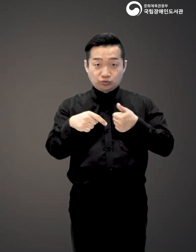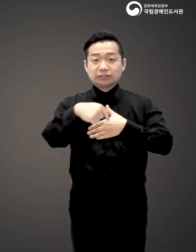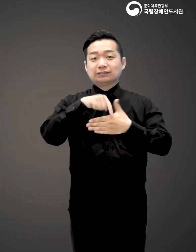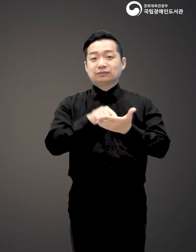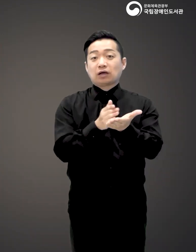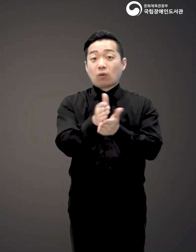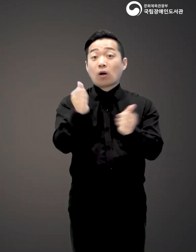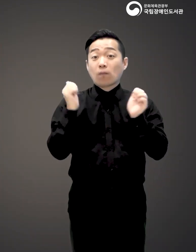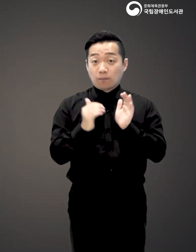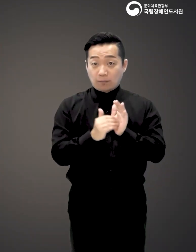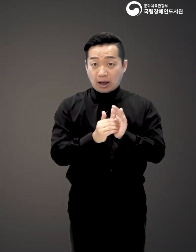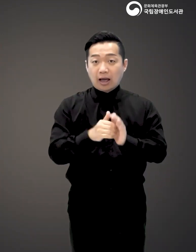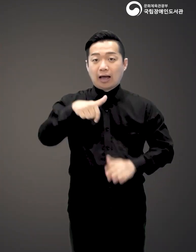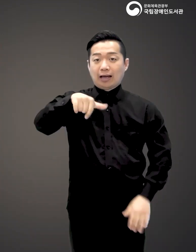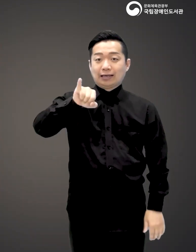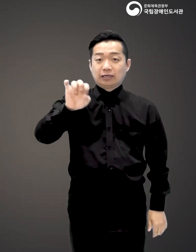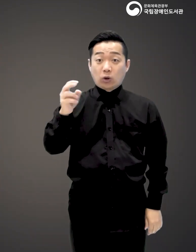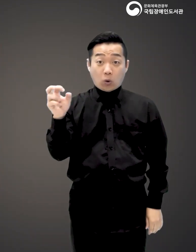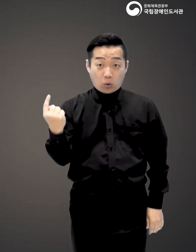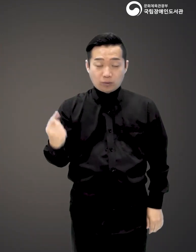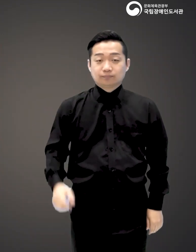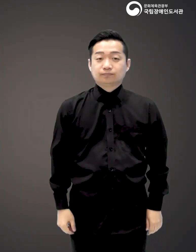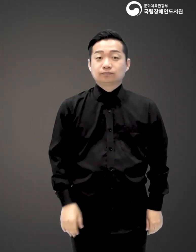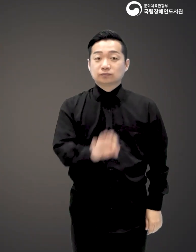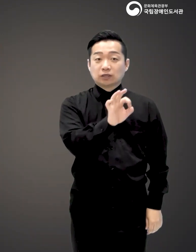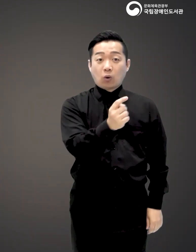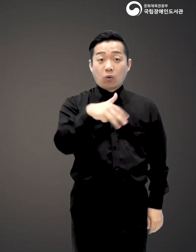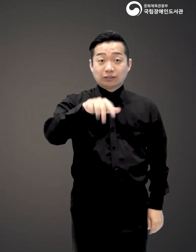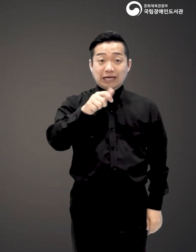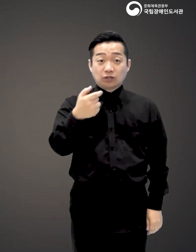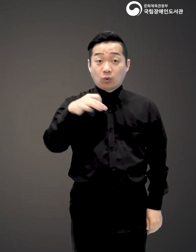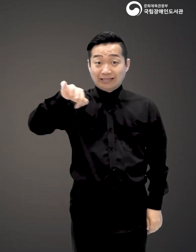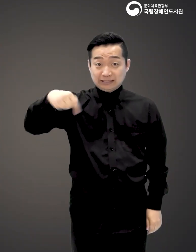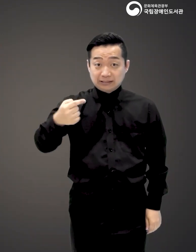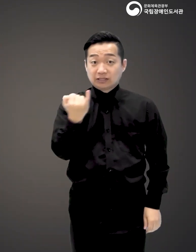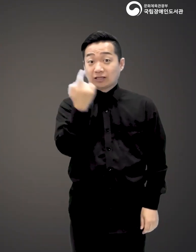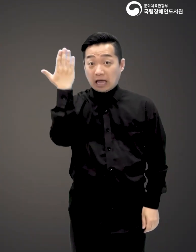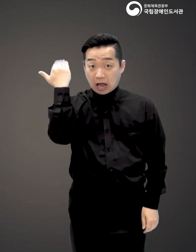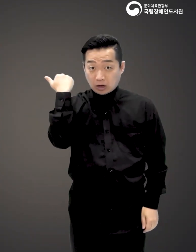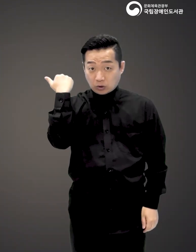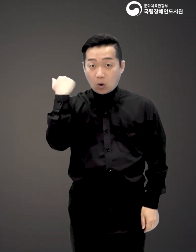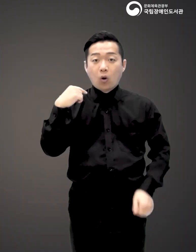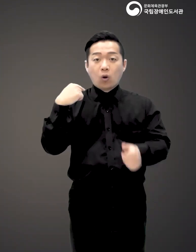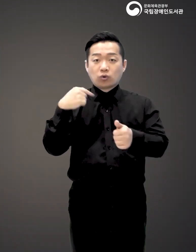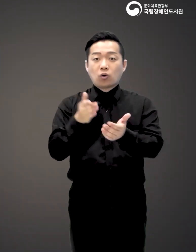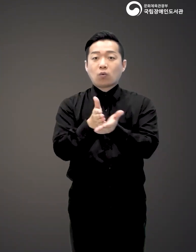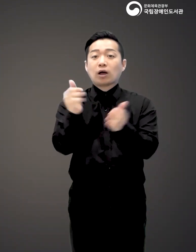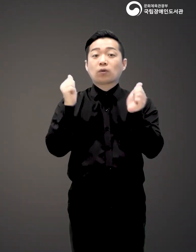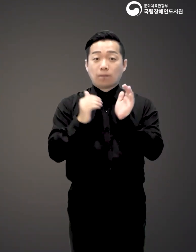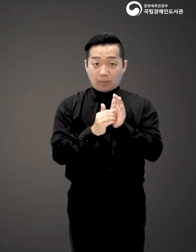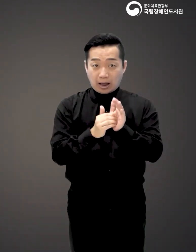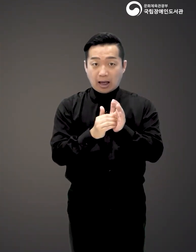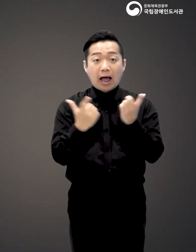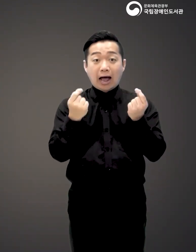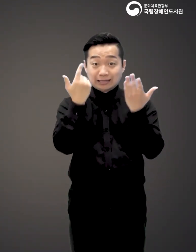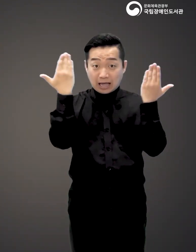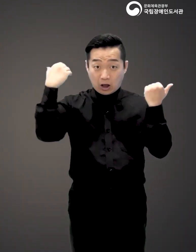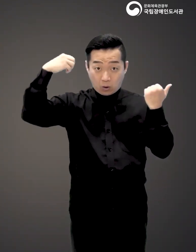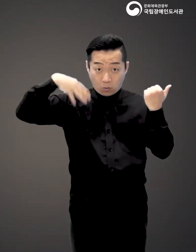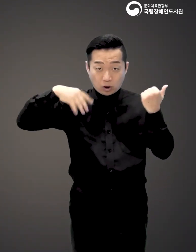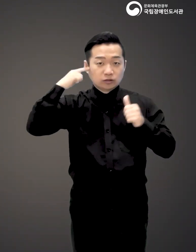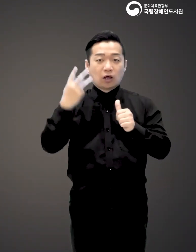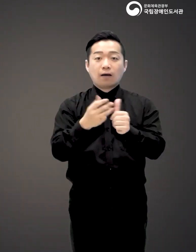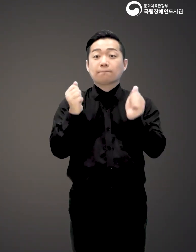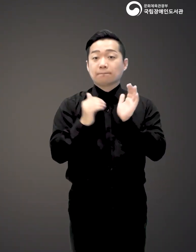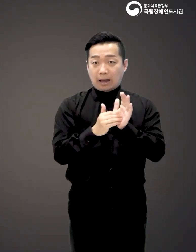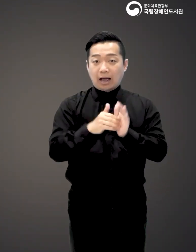교육심리학과를 졸업한 하타노 기요호와 오차노미즈 여자대학 교육학부 교육학과를 졸업하고 동대학원